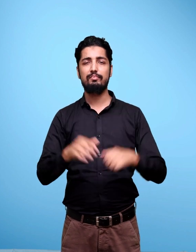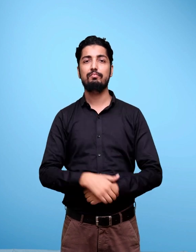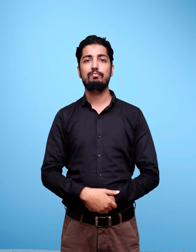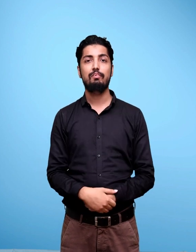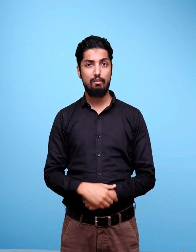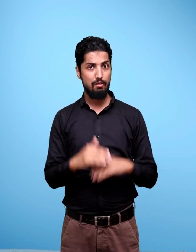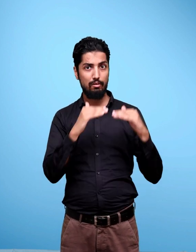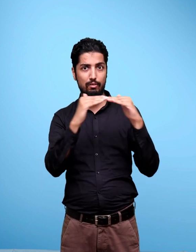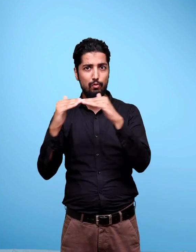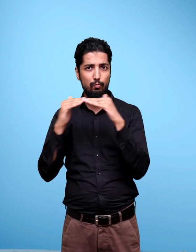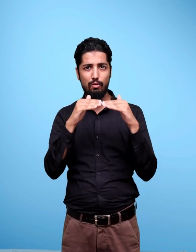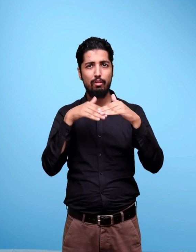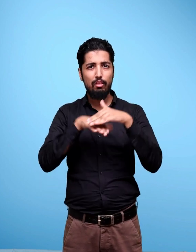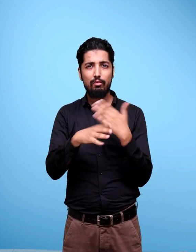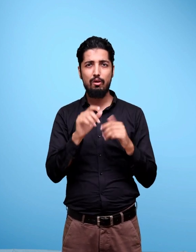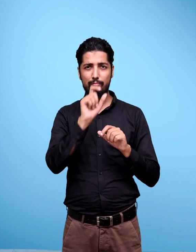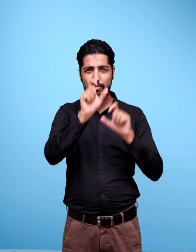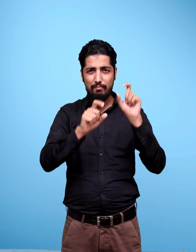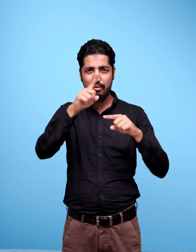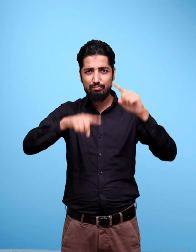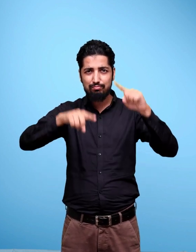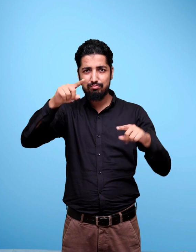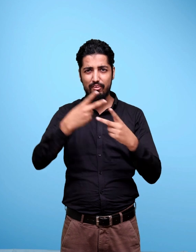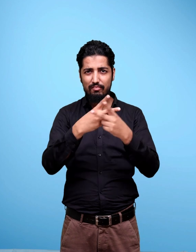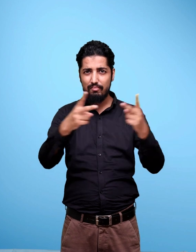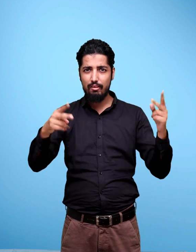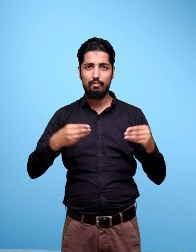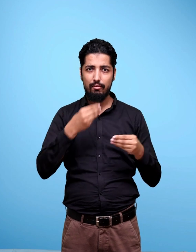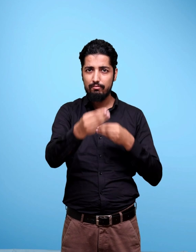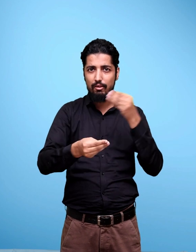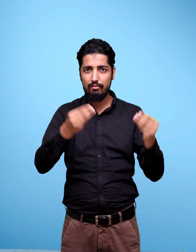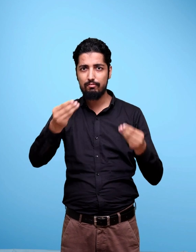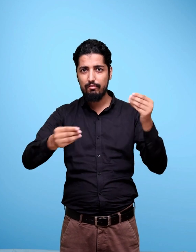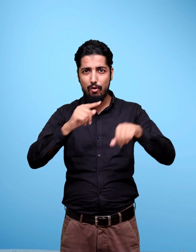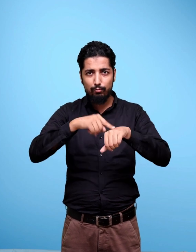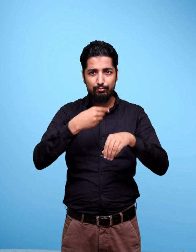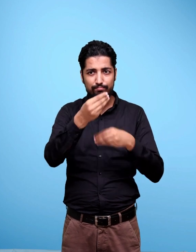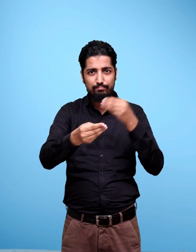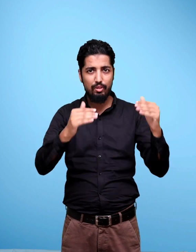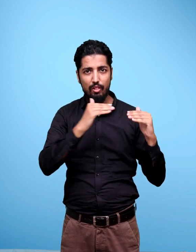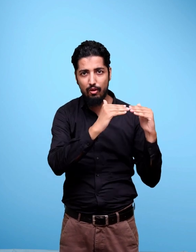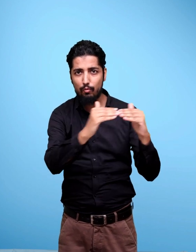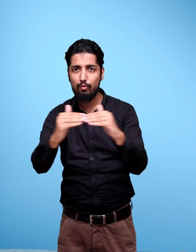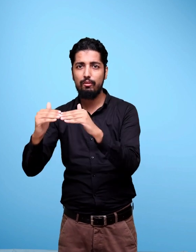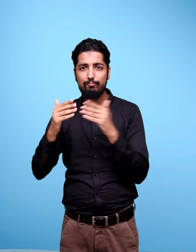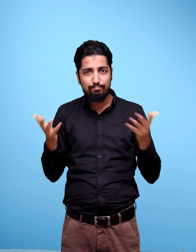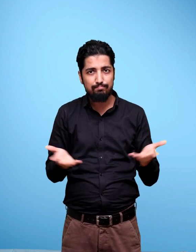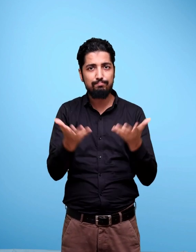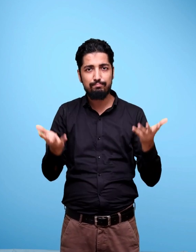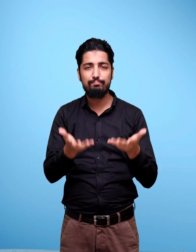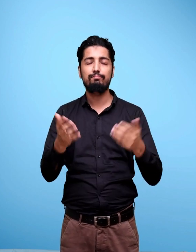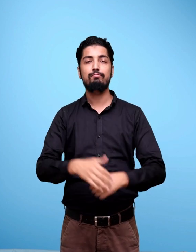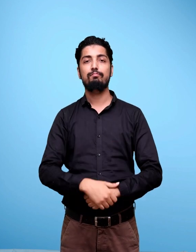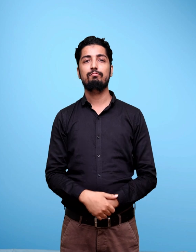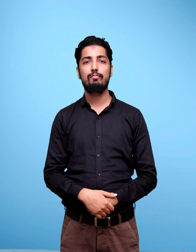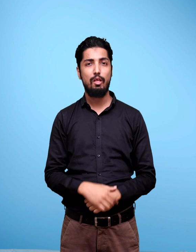Integrity Of The Nation In Our Constituent Assembly This 26th